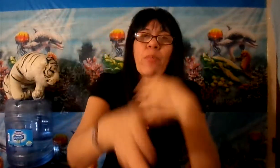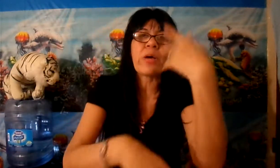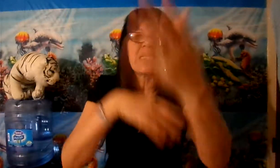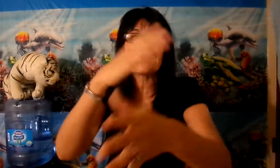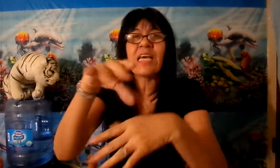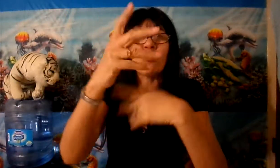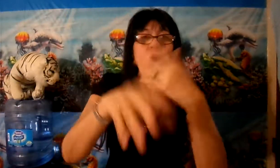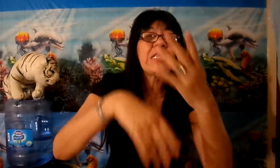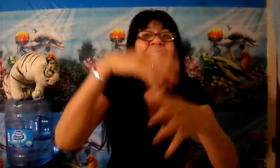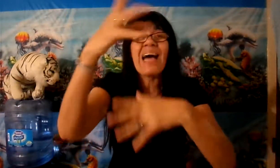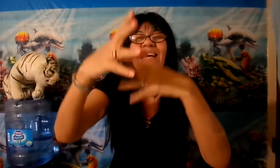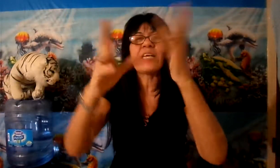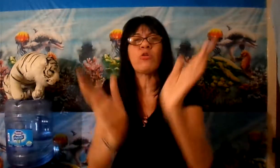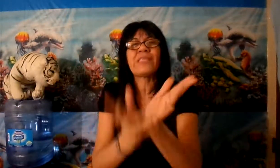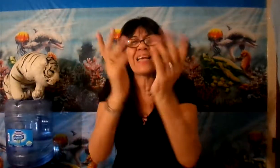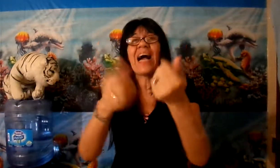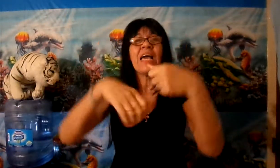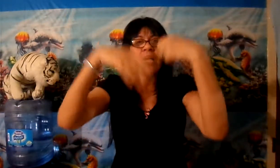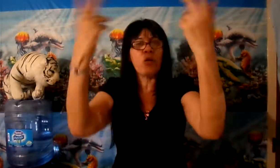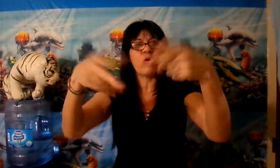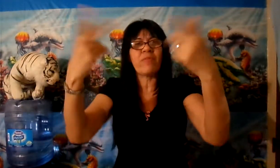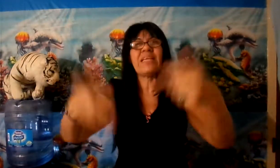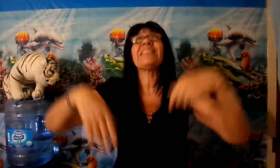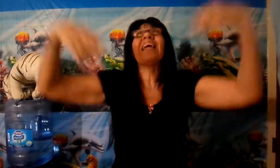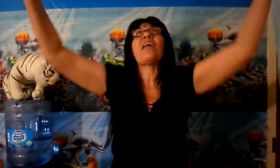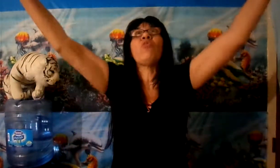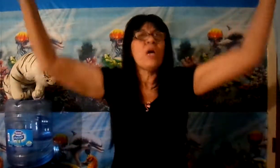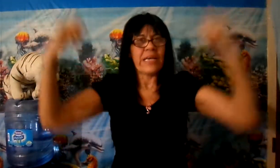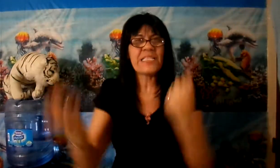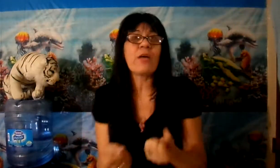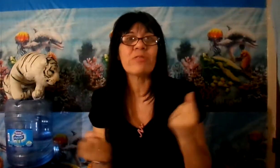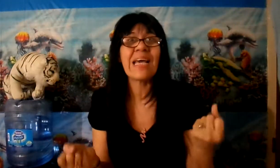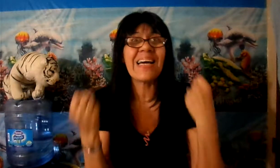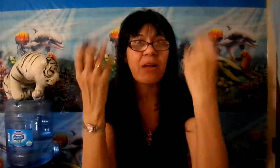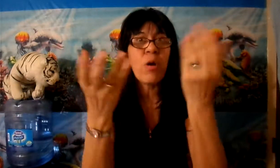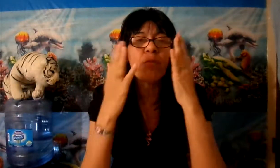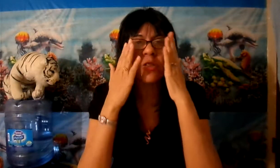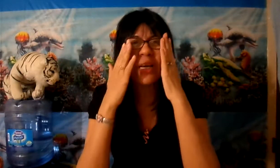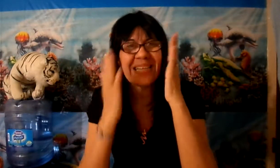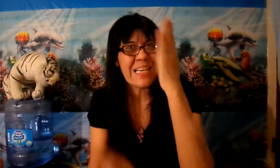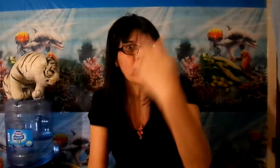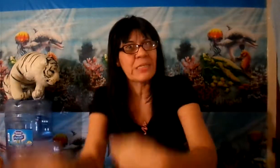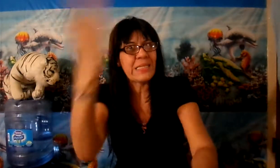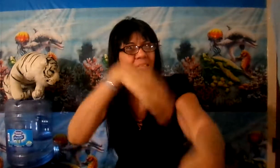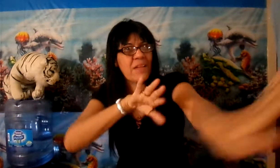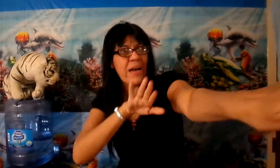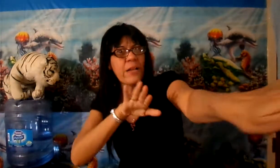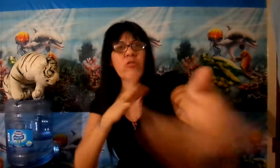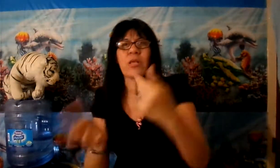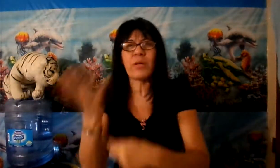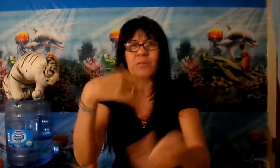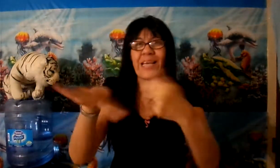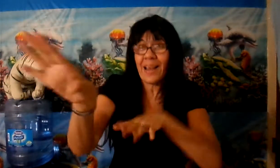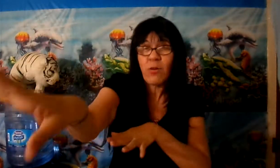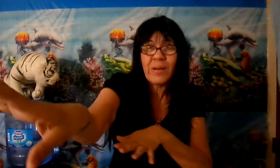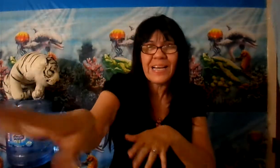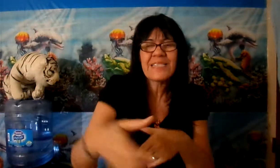porque dice que no hay nada que Dios traiga y lo reviente a la luz. Quiere decir que lo traiga a la luz, hay muchos que se esconden detrás del Evangelio y Dios también lo traiga a la luz, ¿verdad que sí?